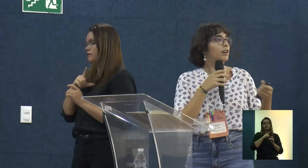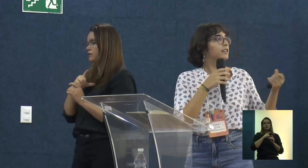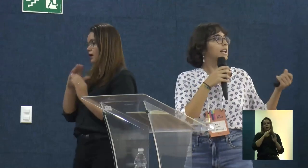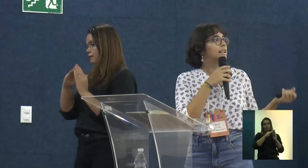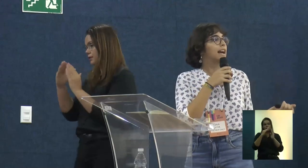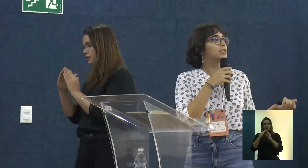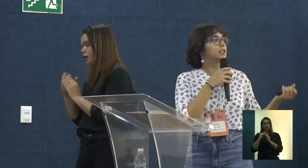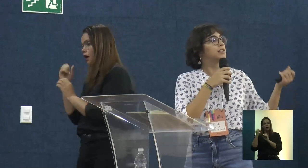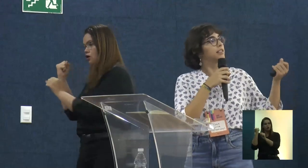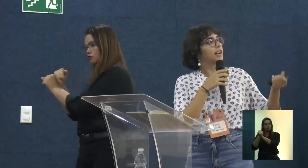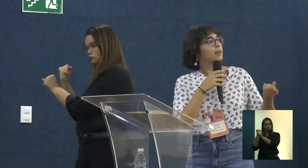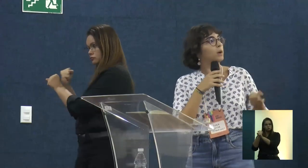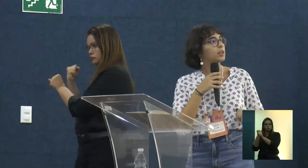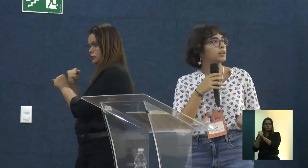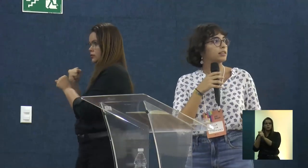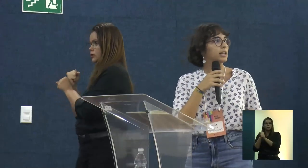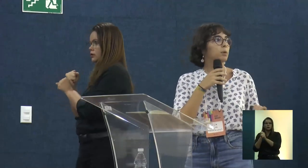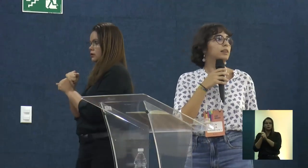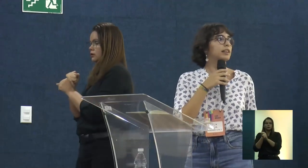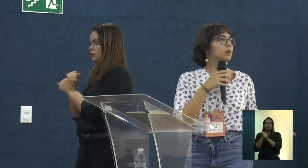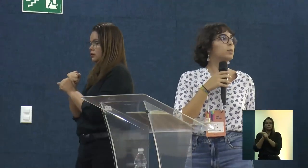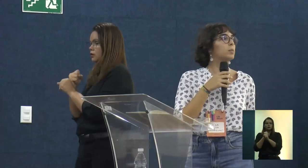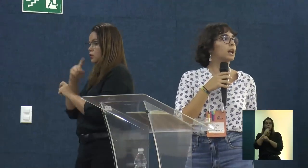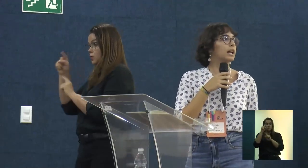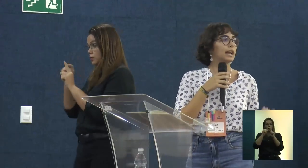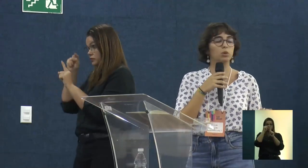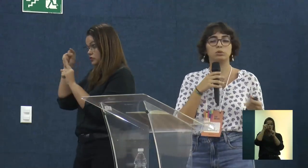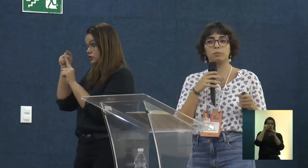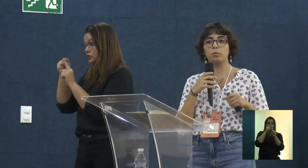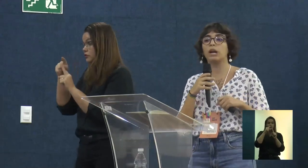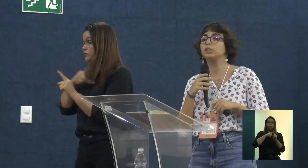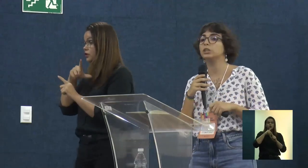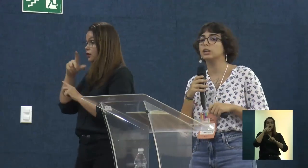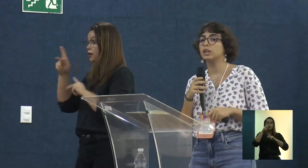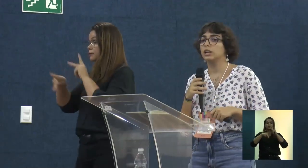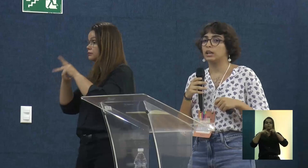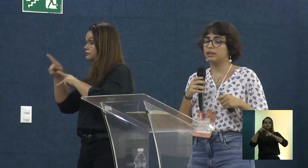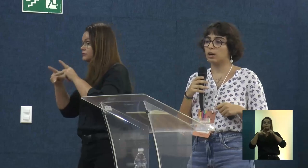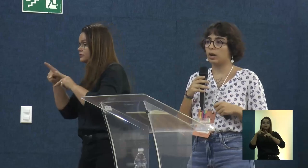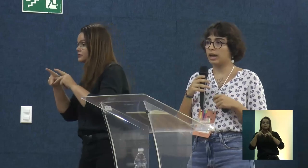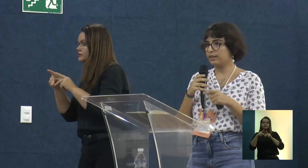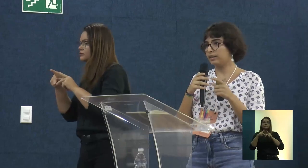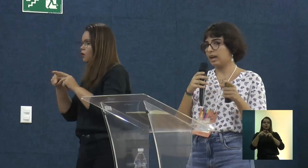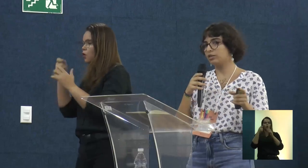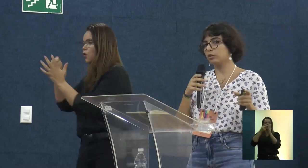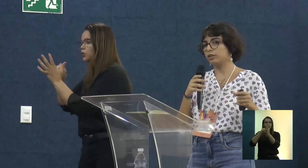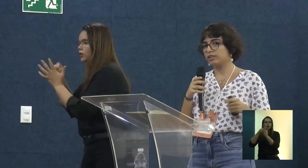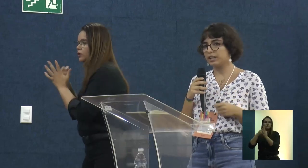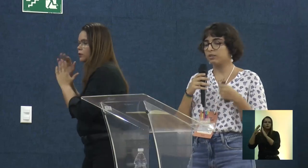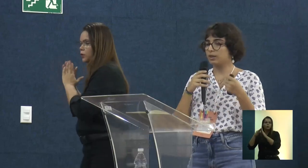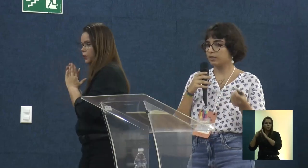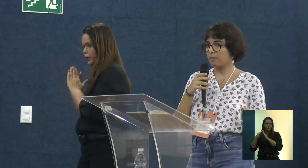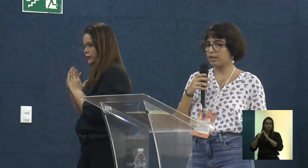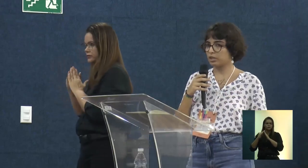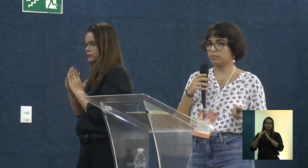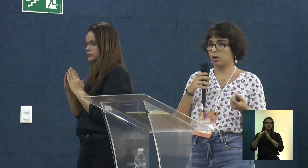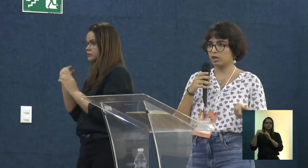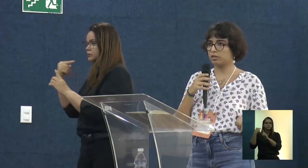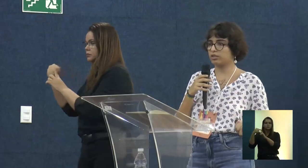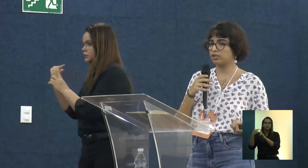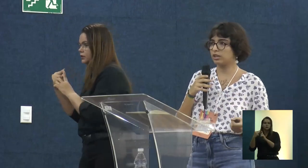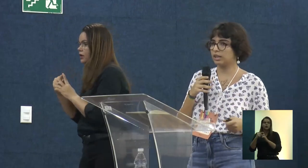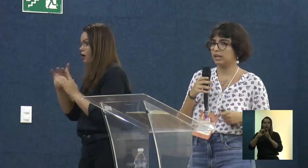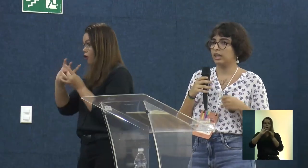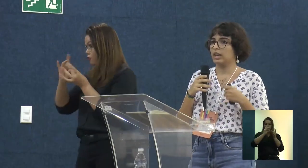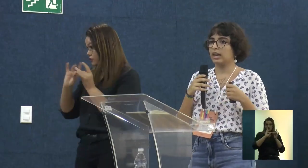...com a finalidade de... ...com a mobilização popular na luta por moradia. Então, essa oficina, especificamente esse